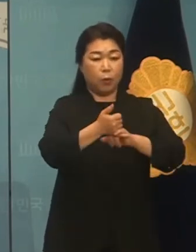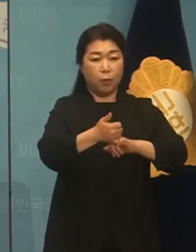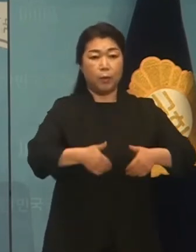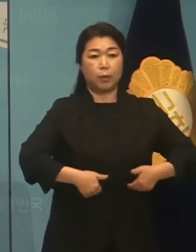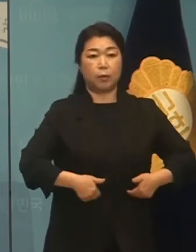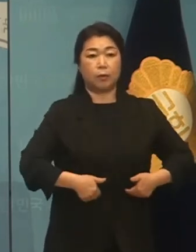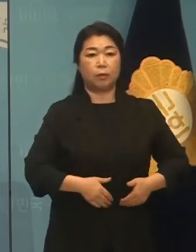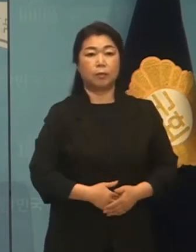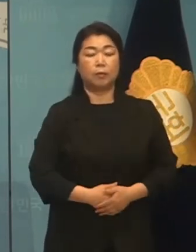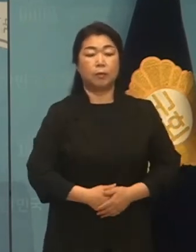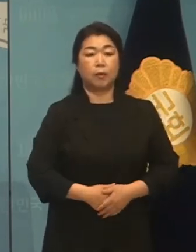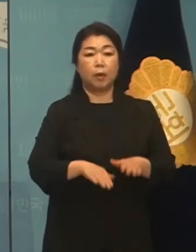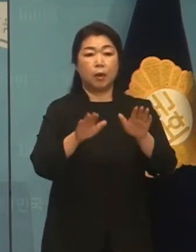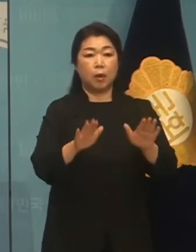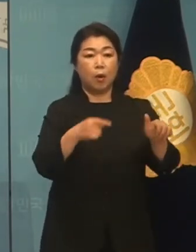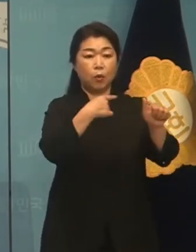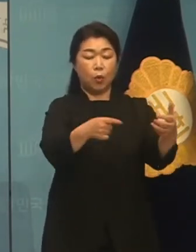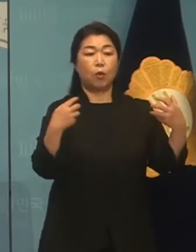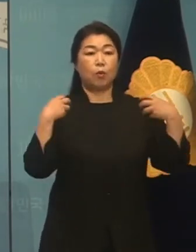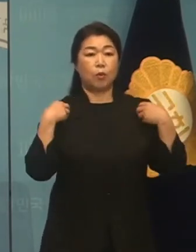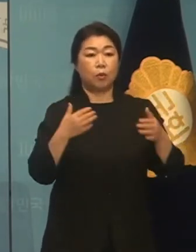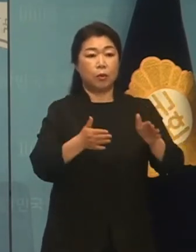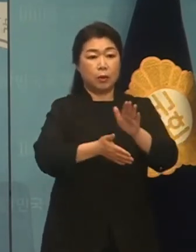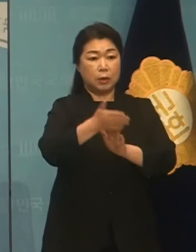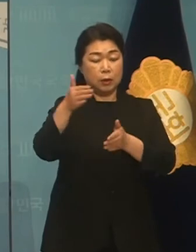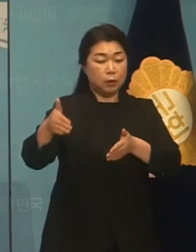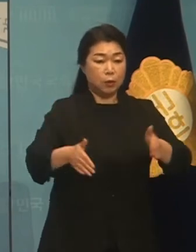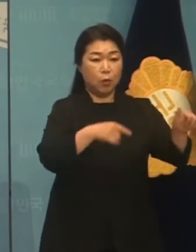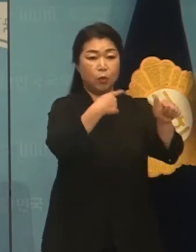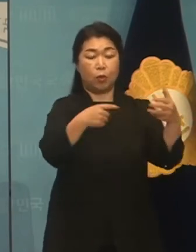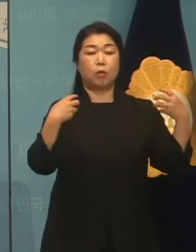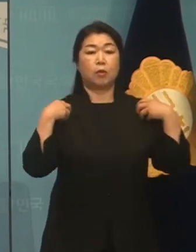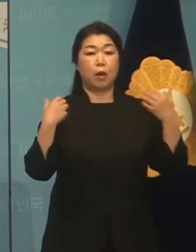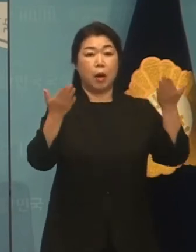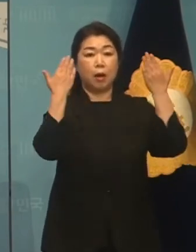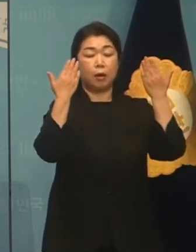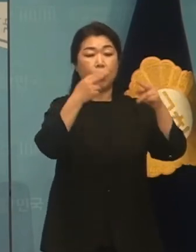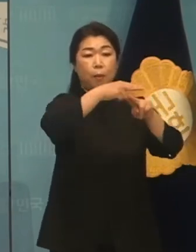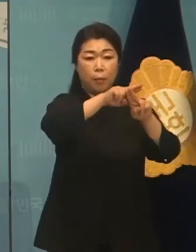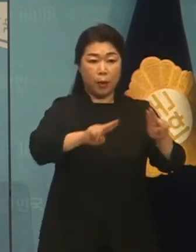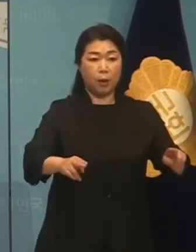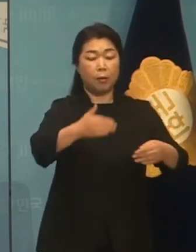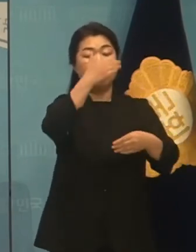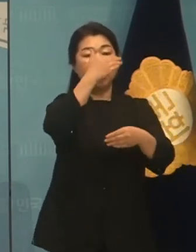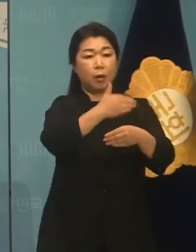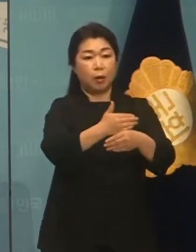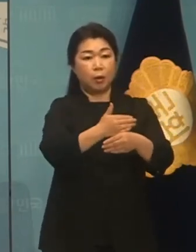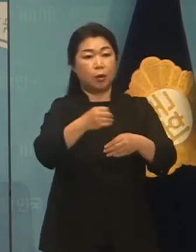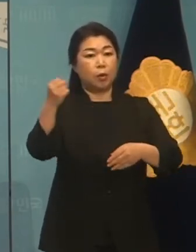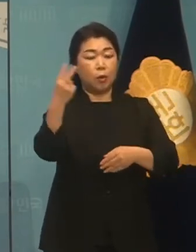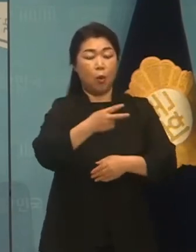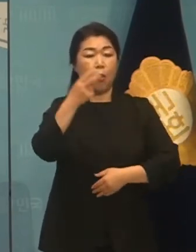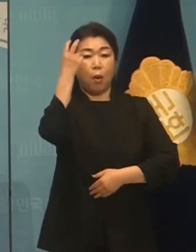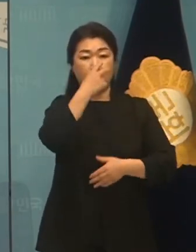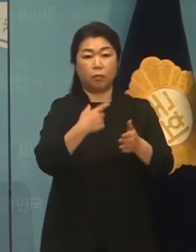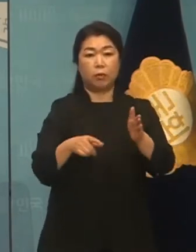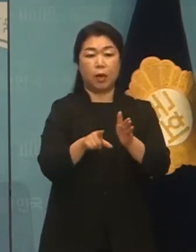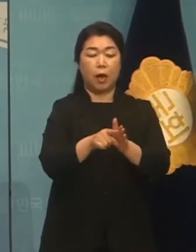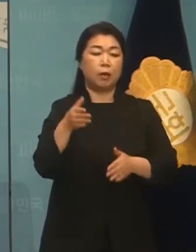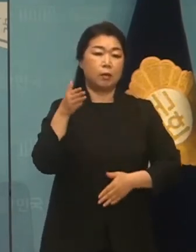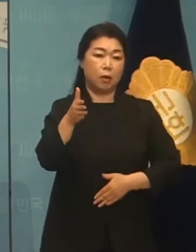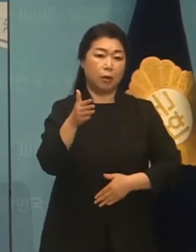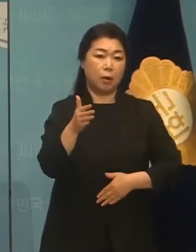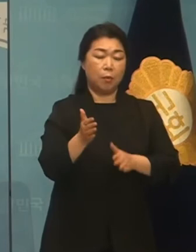저는 교육부와 시급교육 중인 폐교 활용 및 관리를 위한 전담